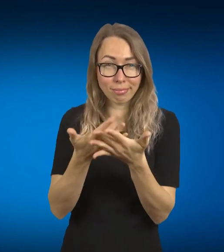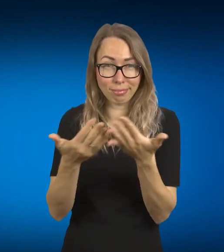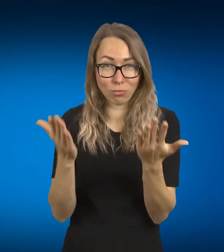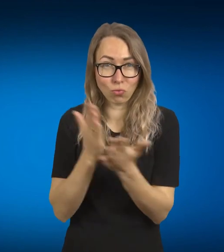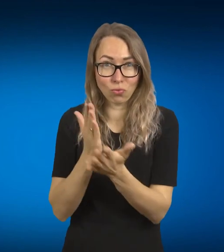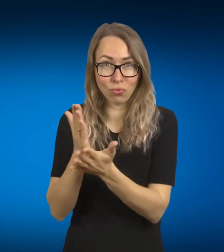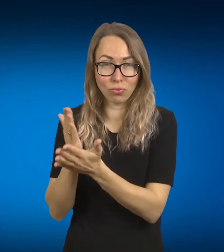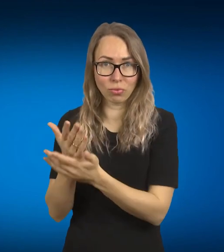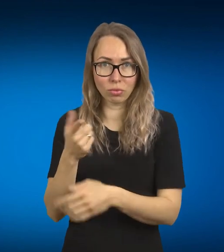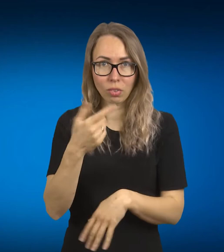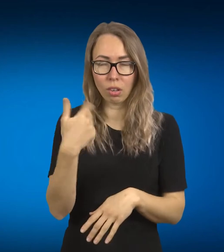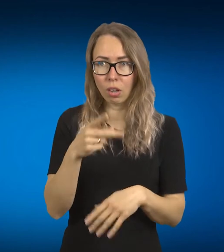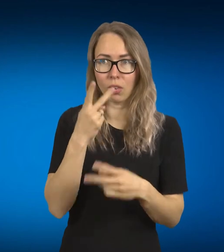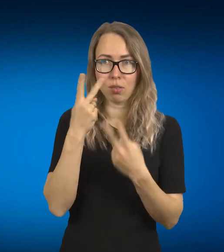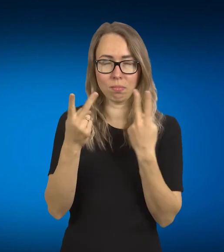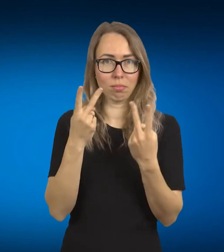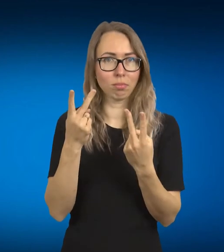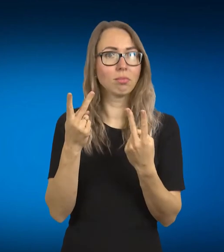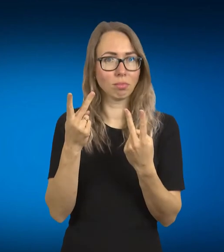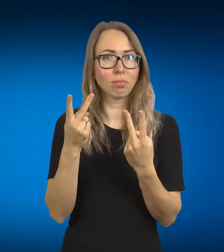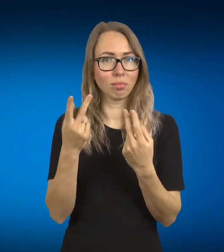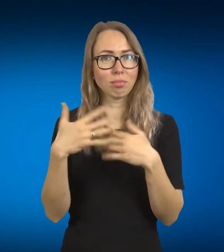patirtis. O kiek metų jau mokai įsigėsti kalbos?